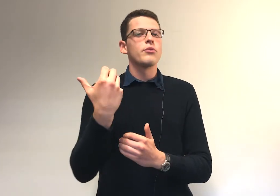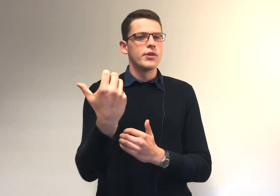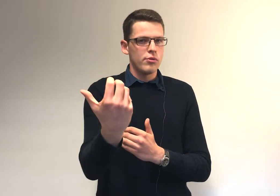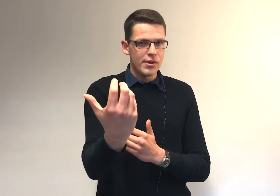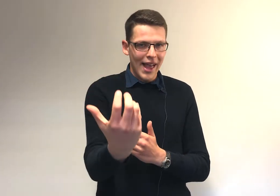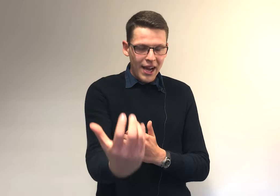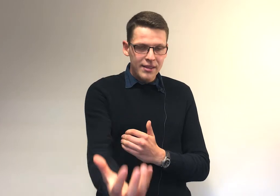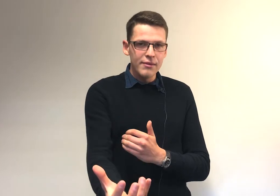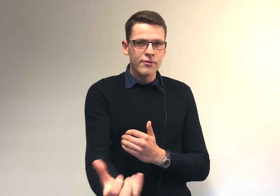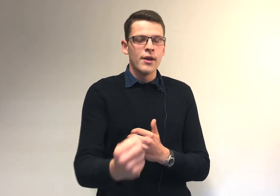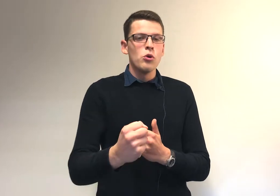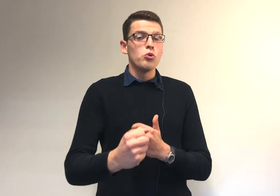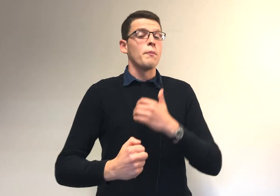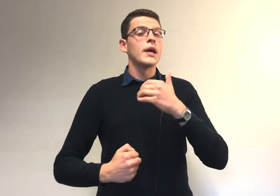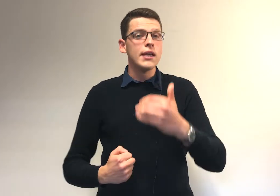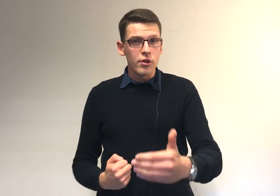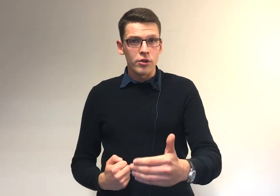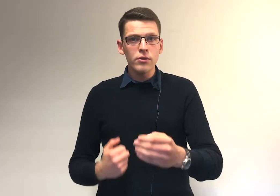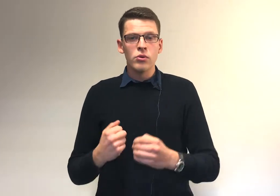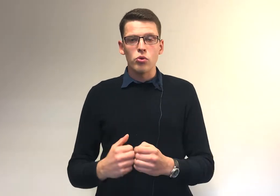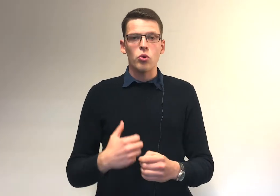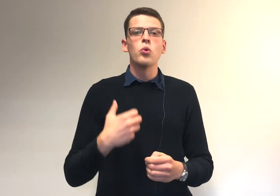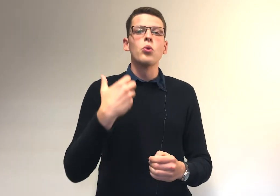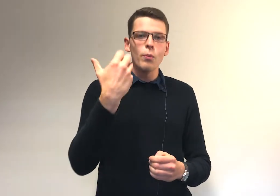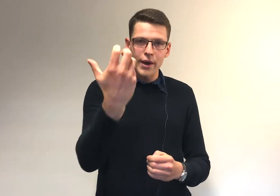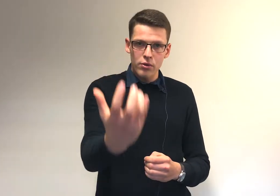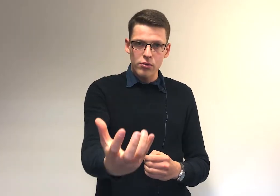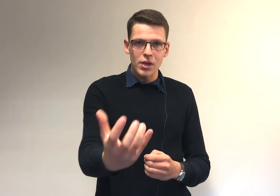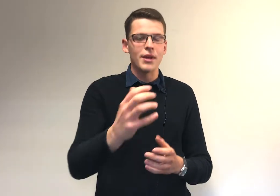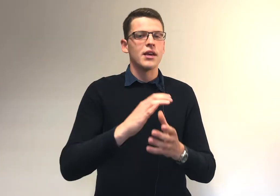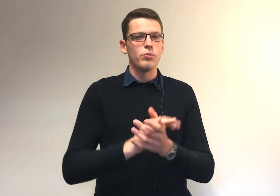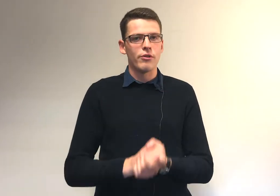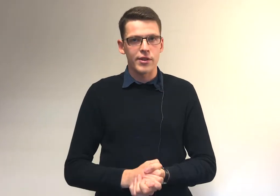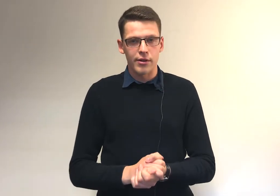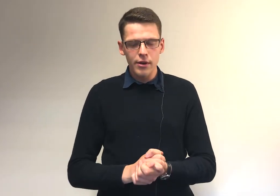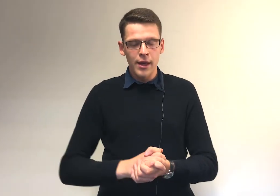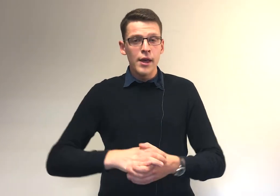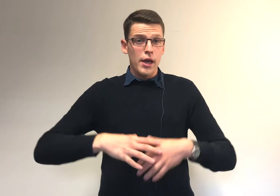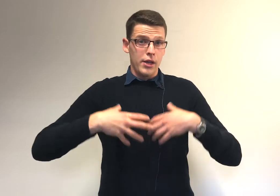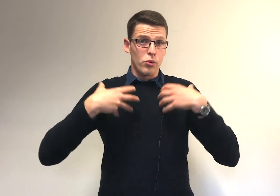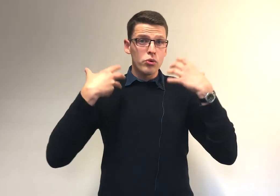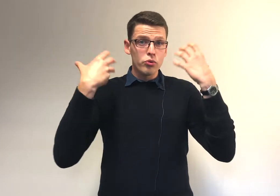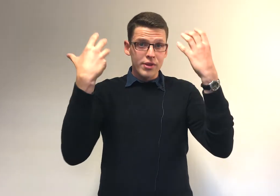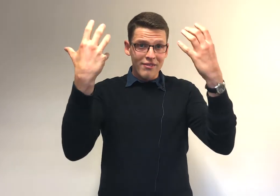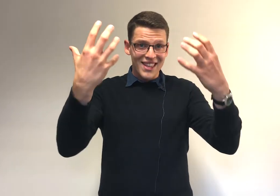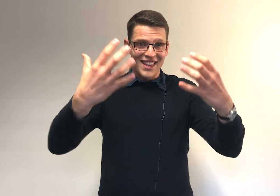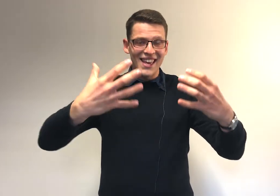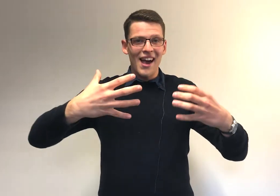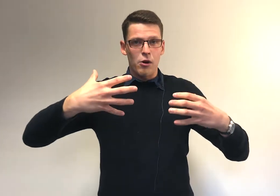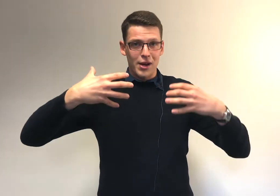processus actif de prise de notes, de compréhension de la matière du professeur. Et donc, tout ça va t'aider à, en quelque